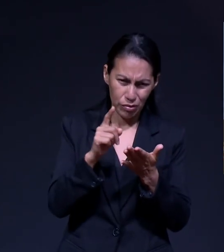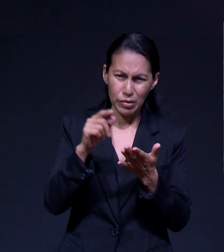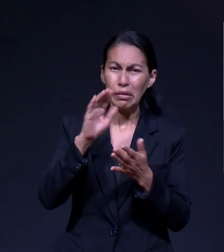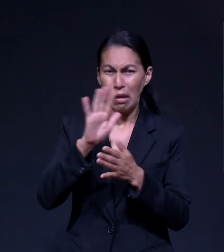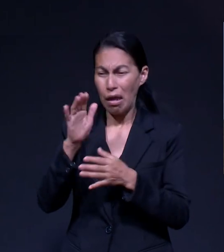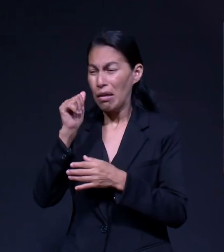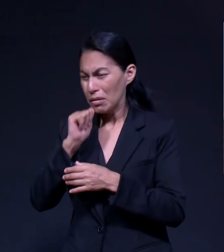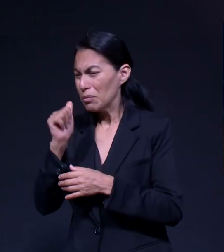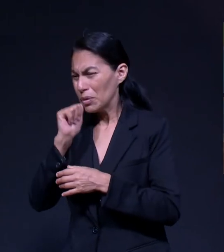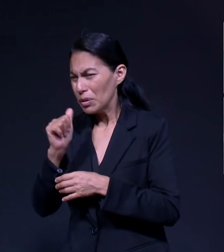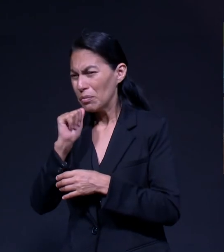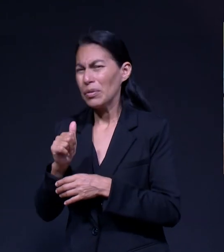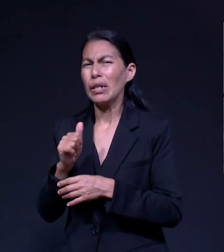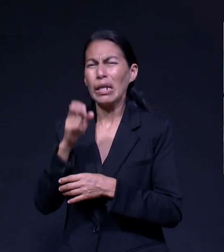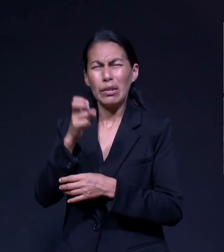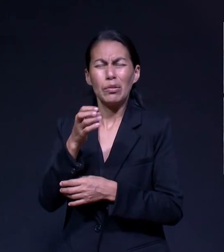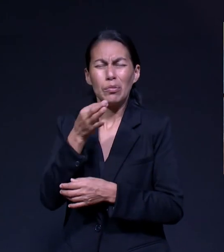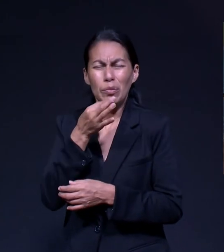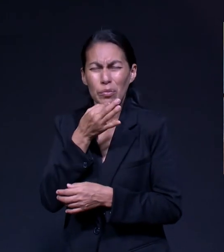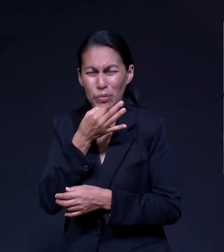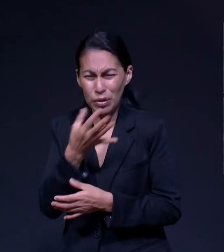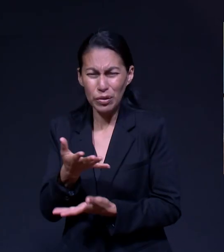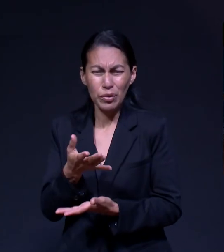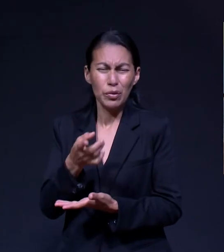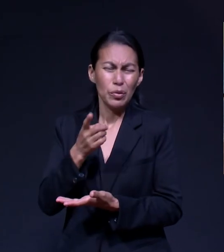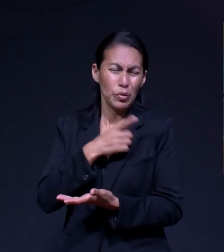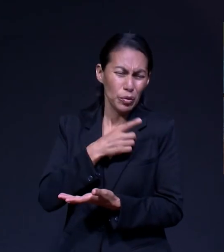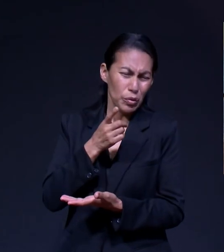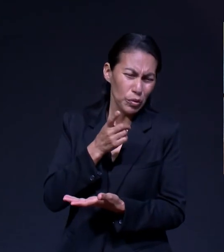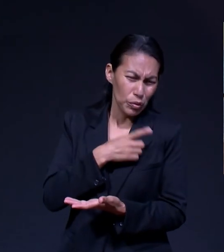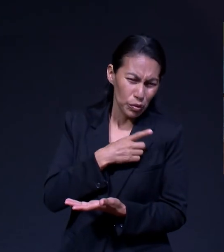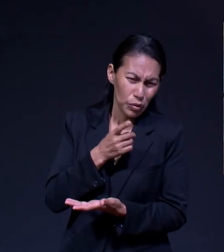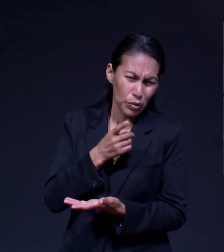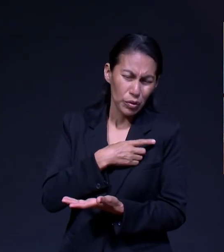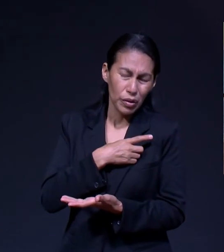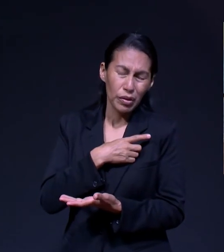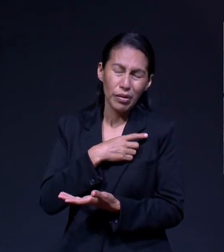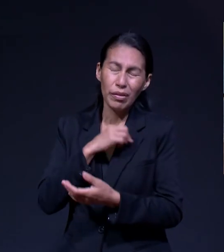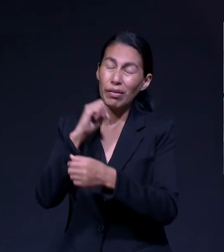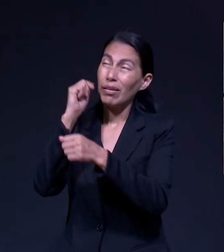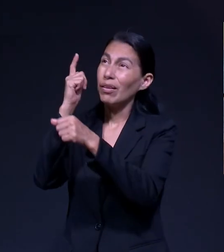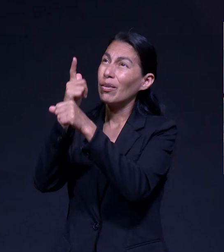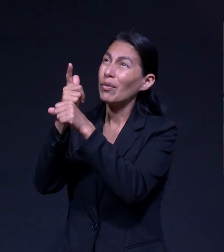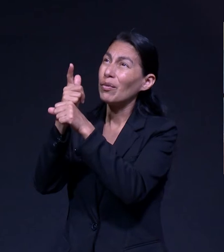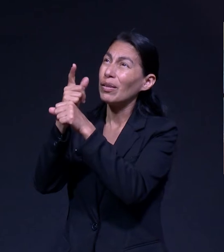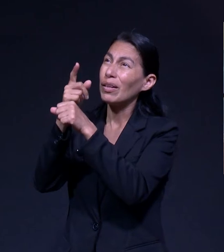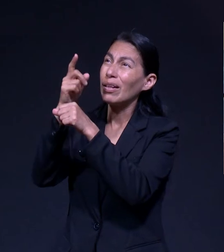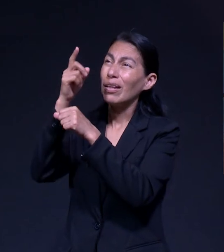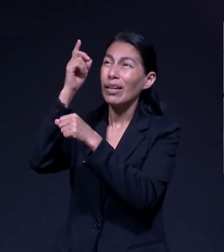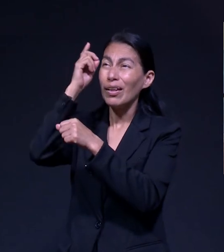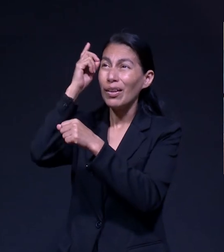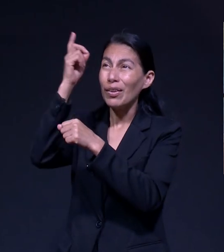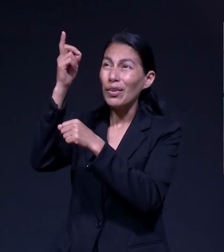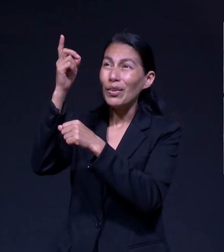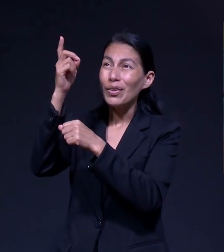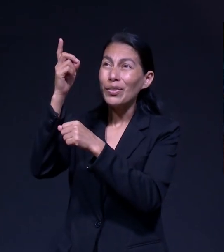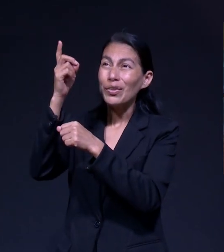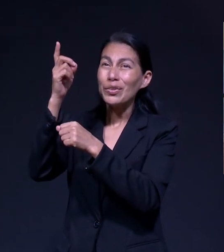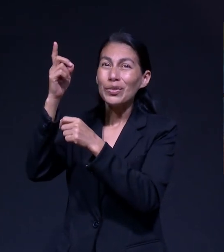Momento Entonces Esos Momentos De Soledad Fueron Los Que Me Hicieron También Ver A Dios Y decir No Estás Sola Y Si Llegas